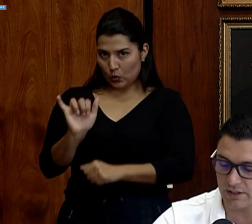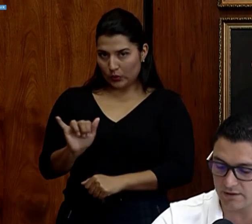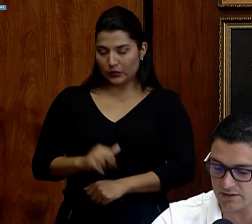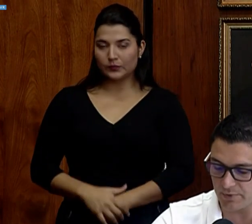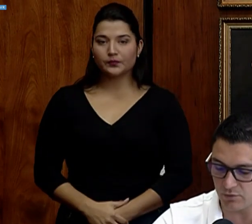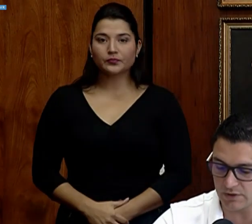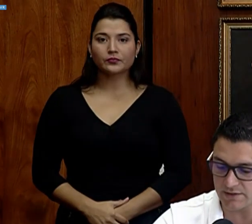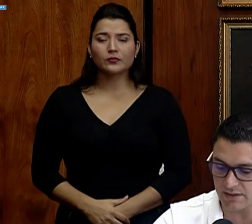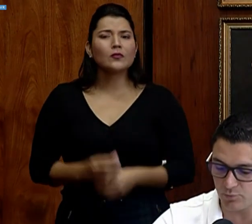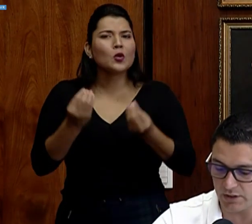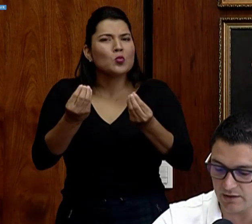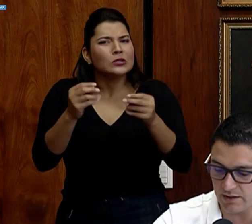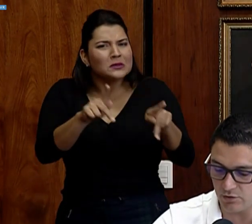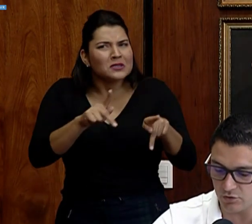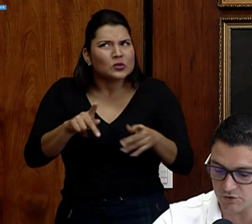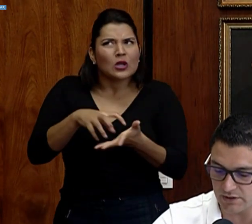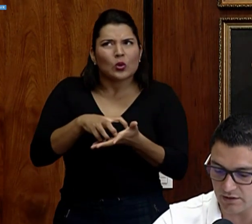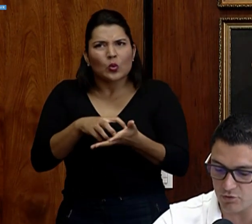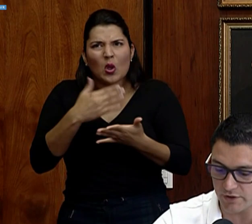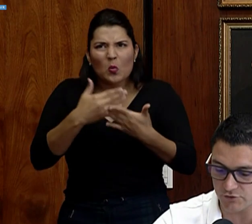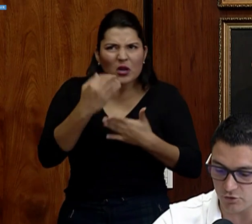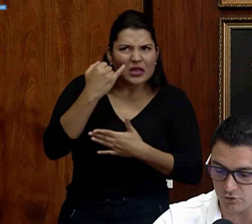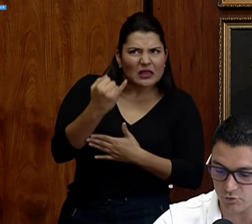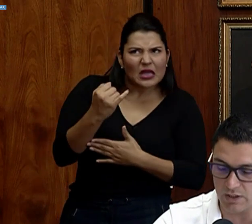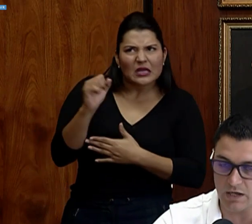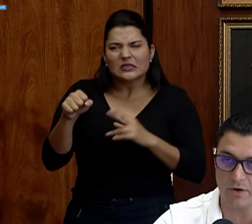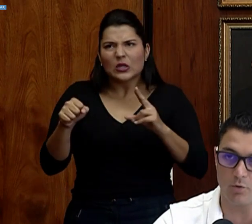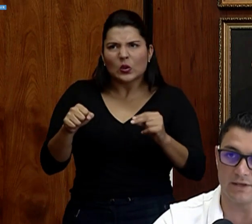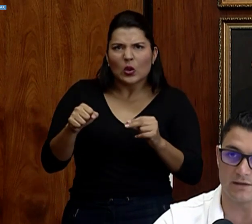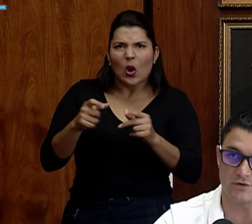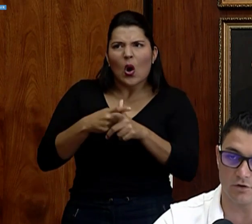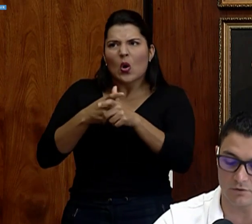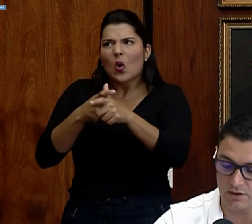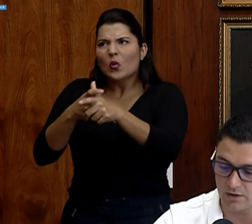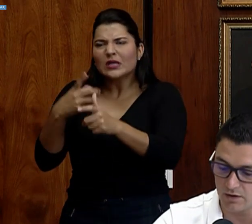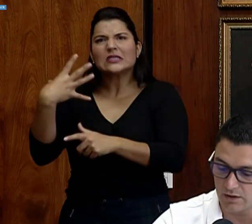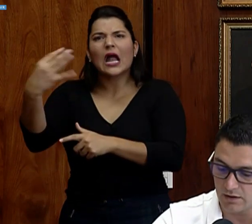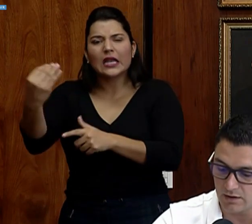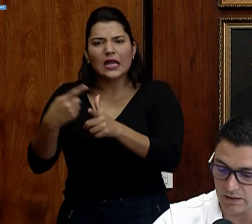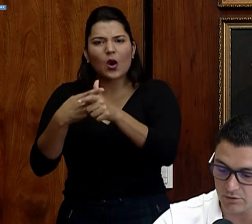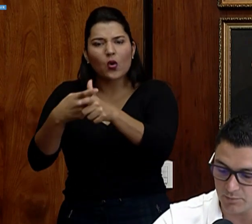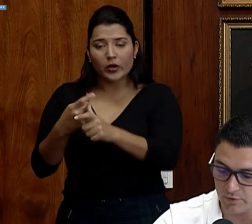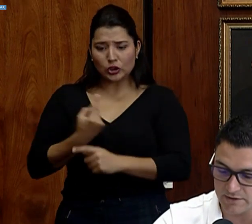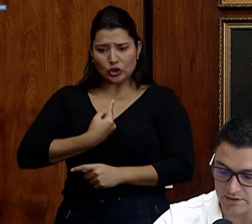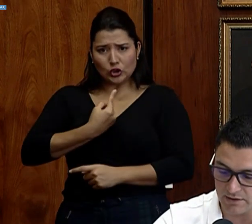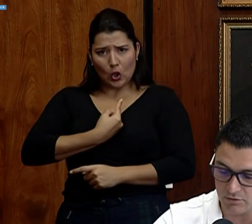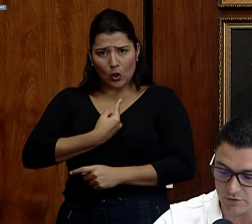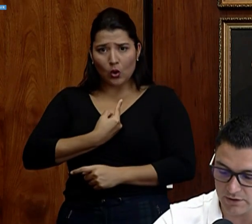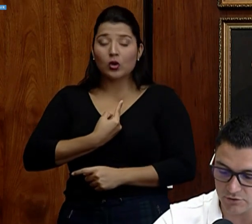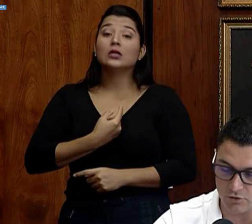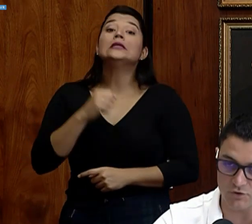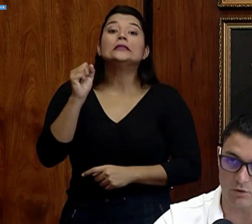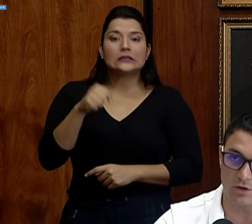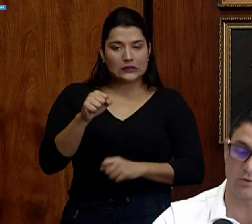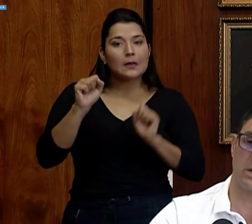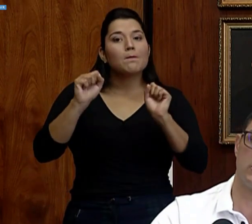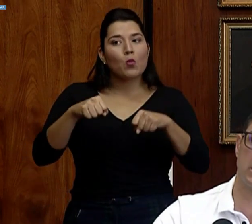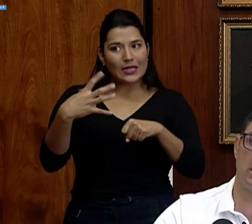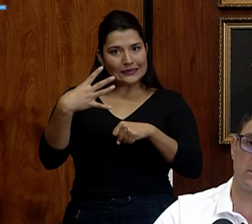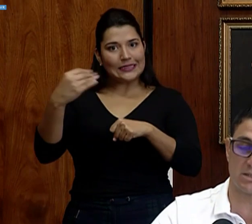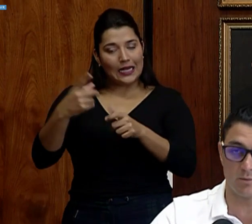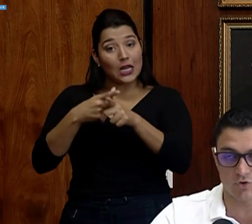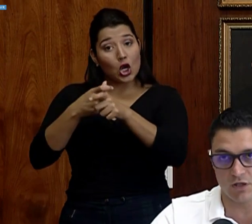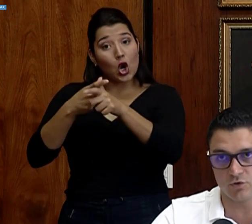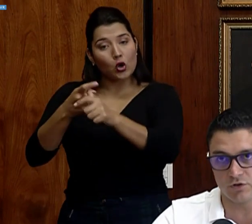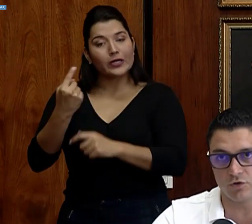Mucha gente se pregunta si es buena idea o no salir a correr solos. ¿Cuál es la recomendación? Claro que pueden salir a correr solos. Recordemos